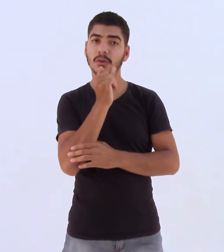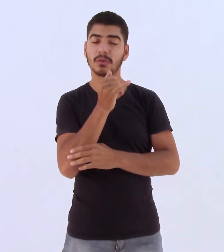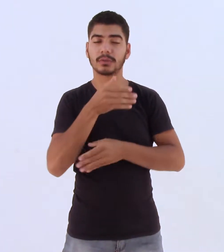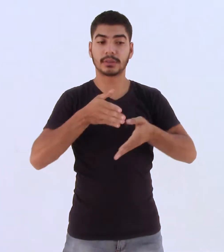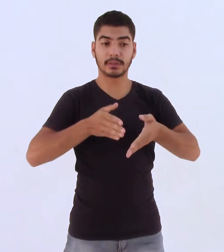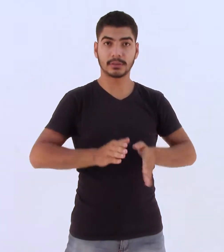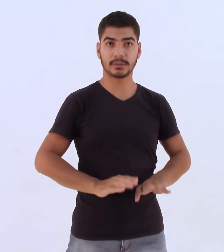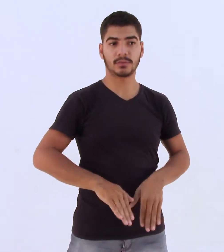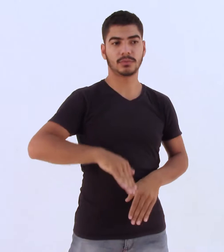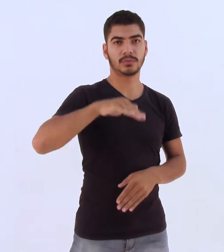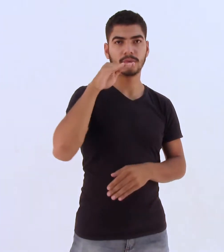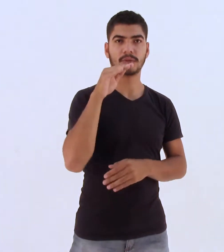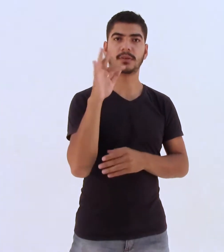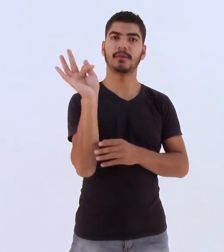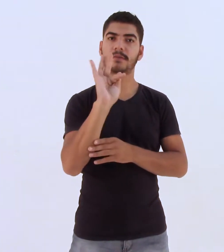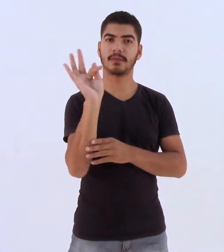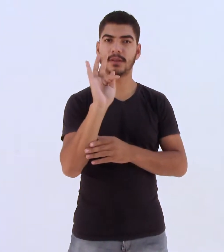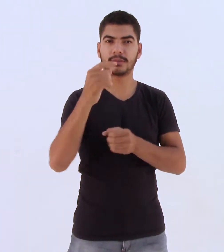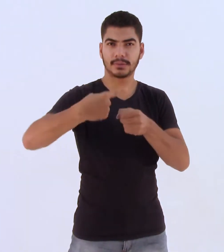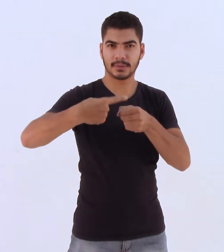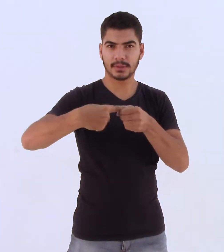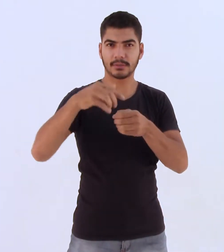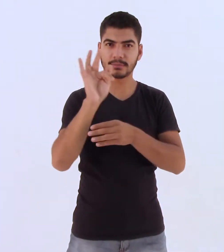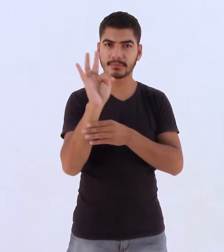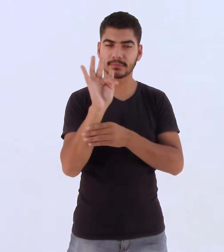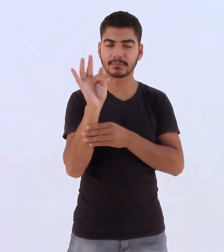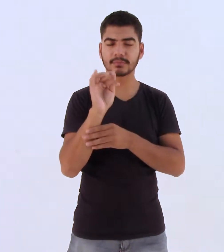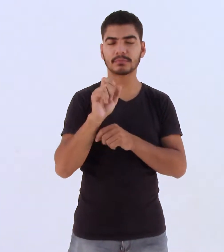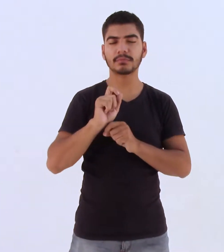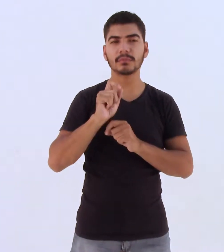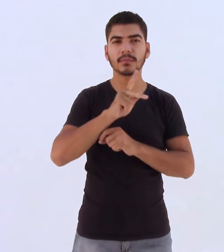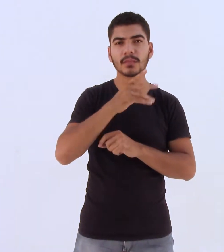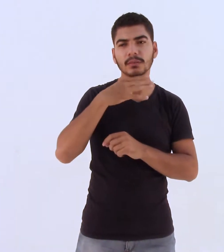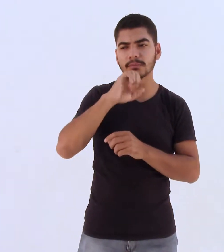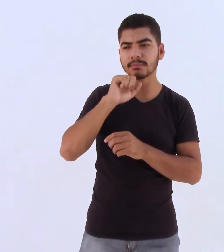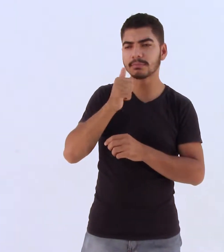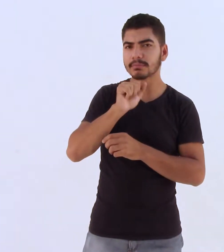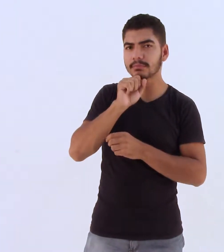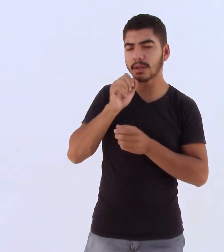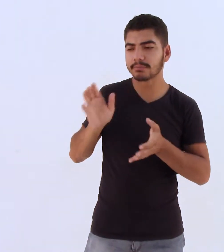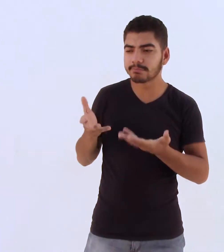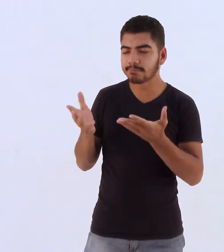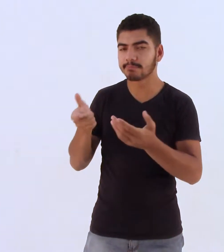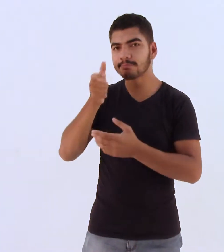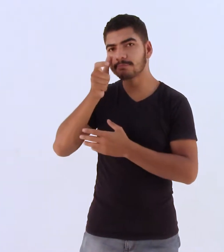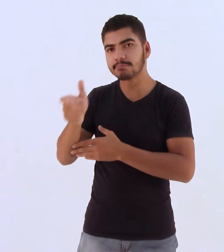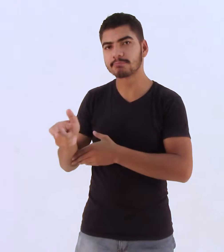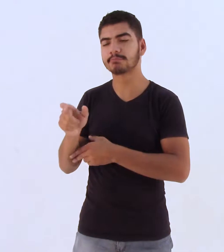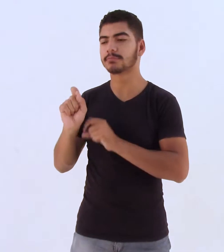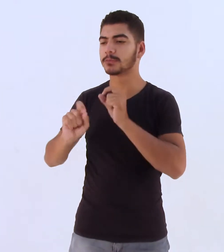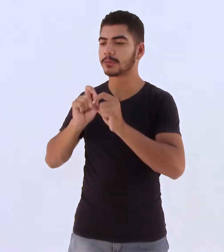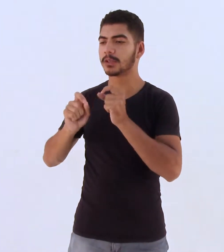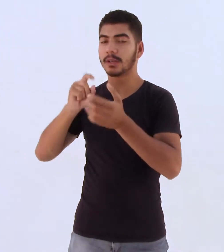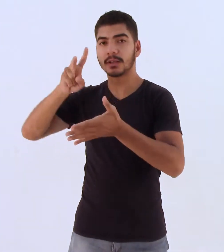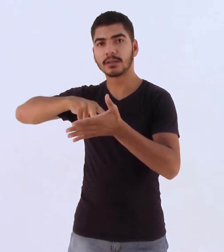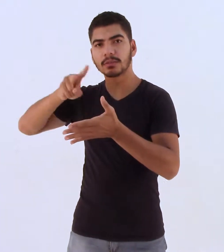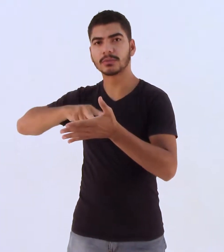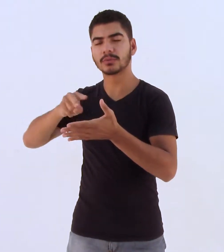A falta de estudos dos pais despertou interesse pela leitura. Relembra com saudade as coleções infantos juvenis que costumava ler na